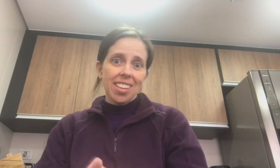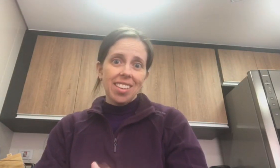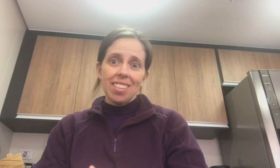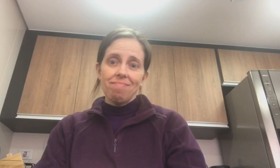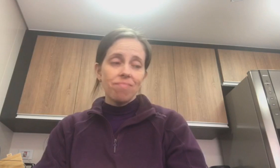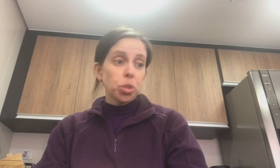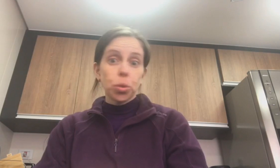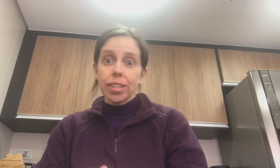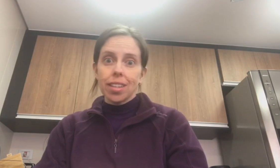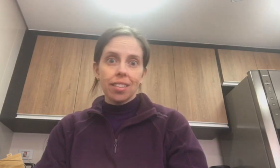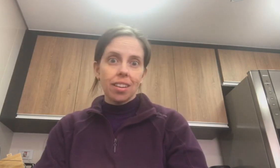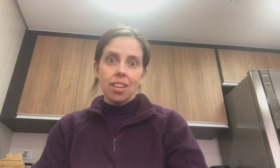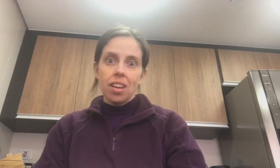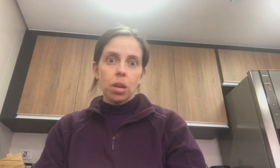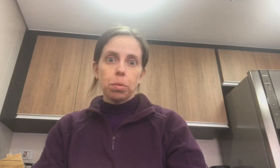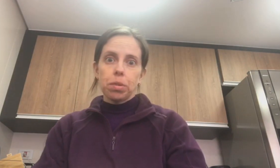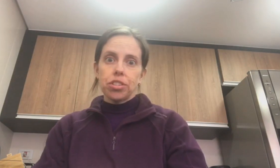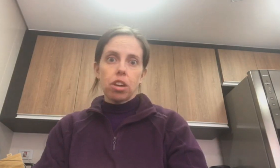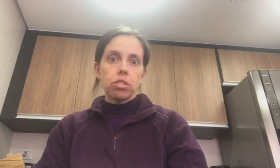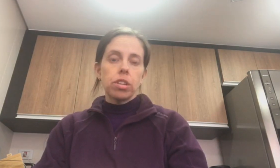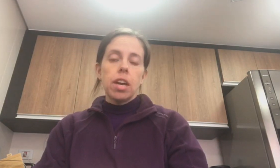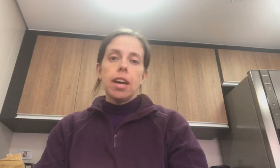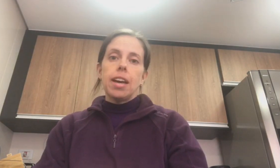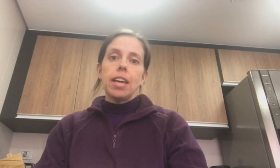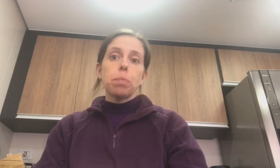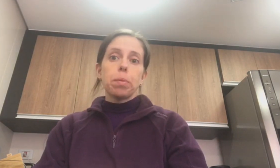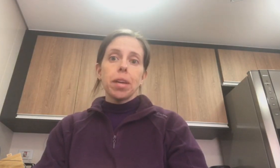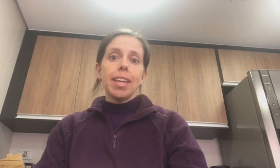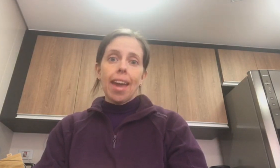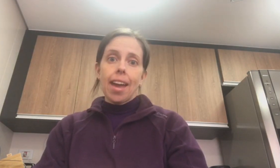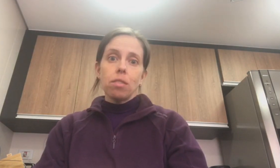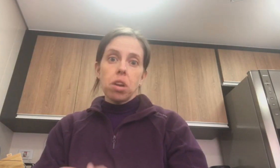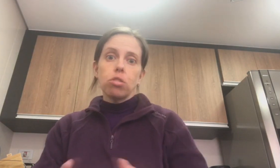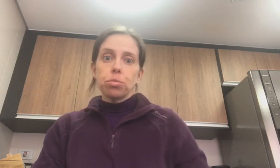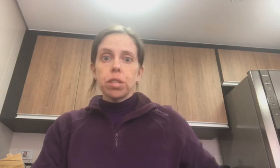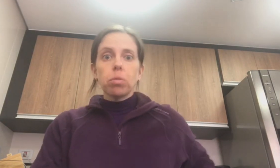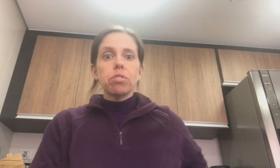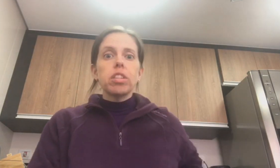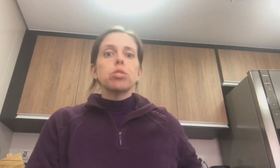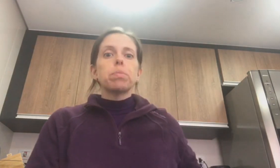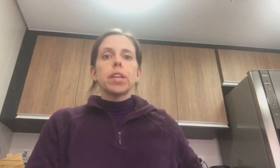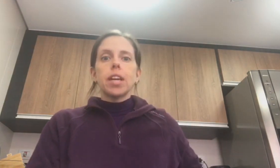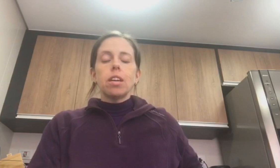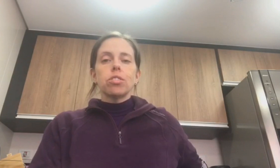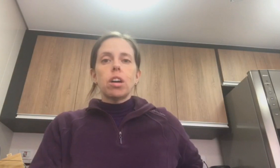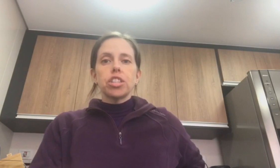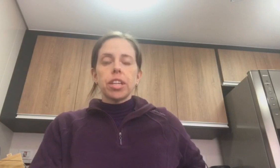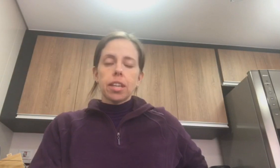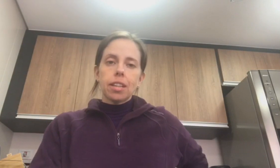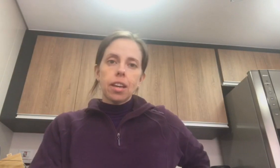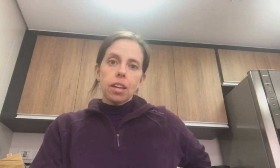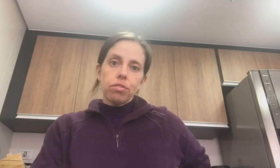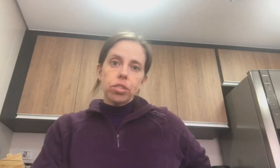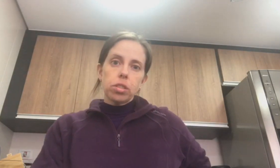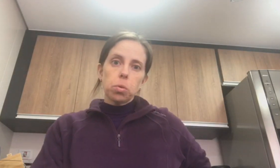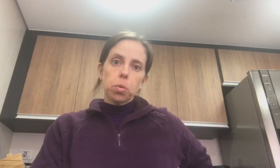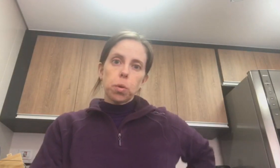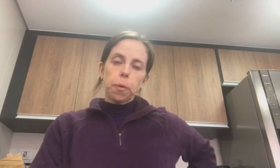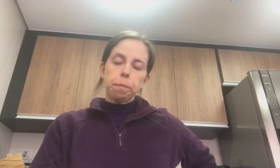Porque... Os dois ainda. Com problema de áudio. E o problema é que é no áudio mesmo do vídeo. Porque eu achei que até fosse o...